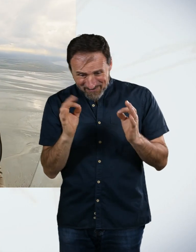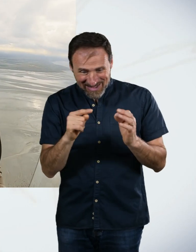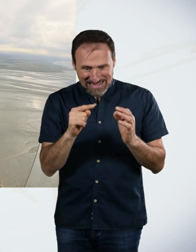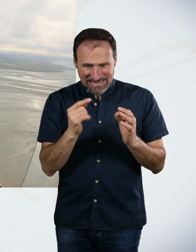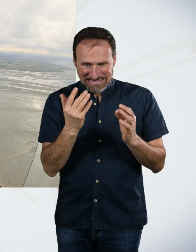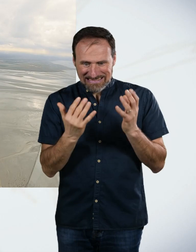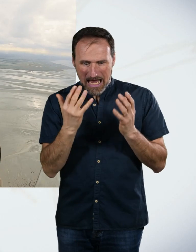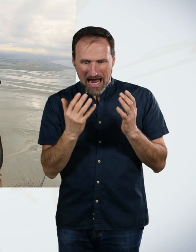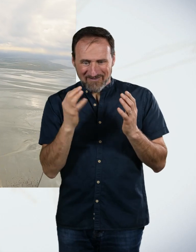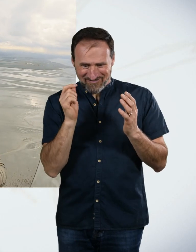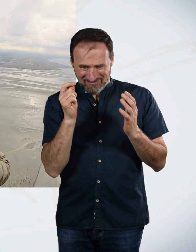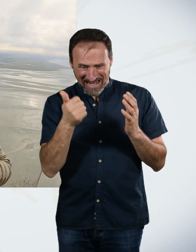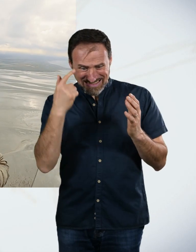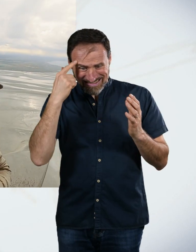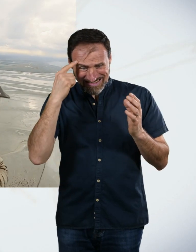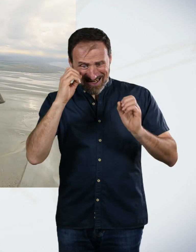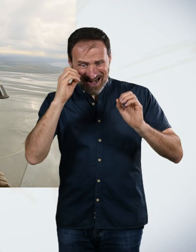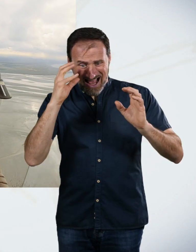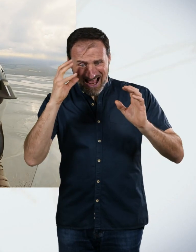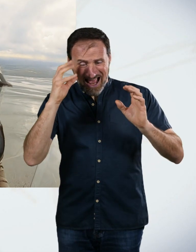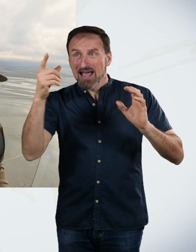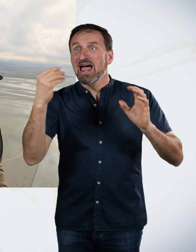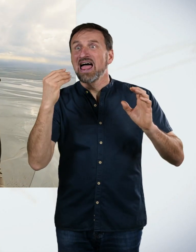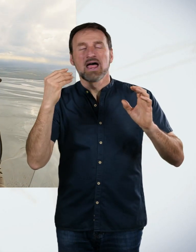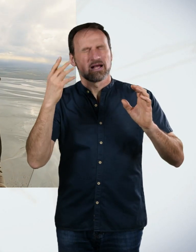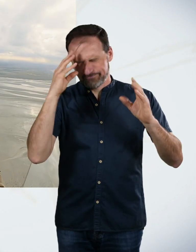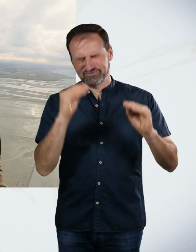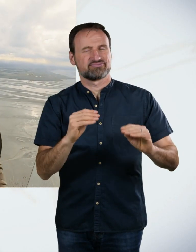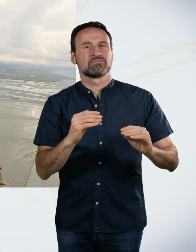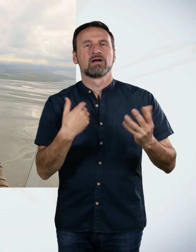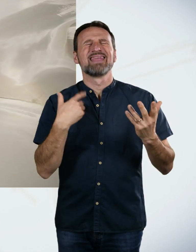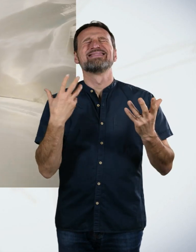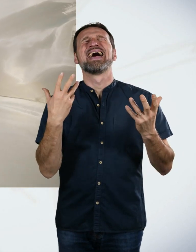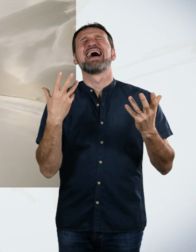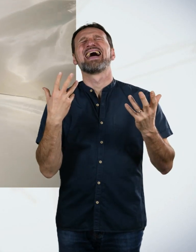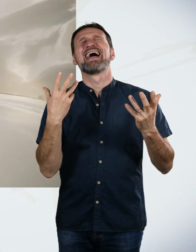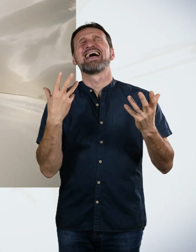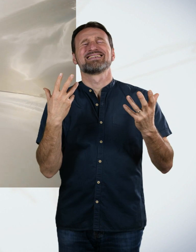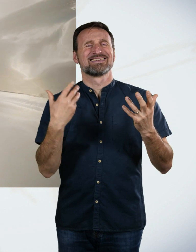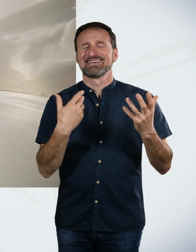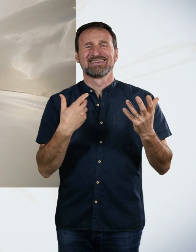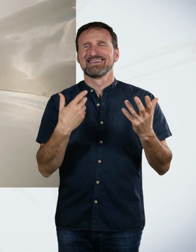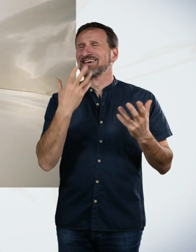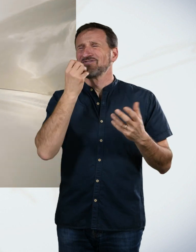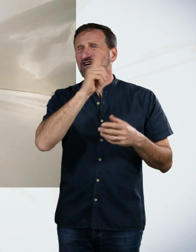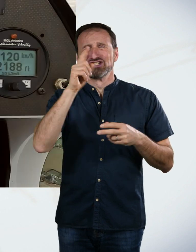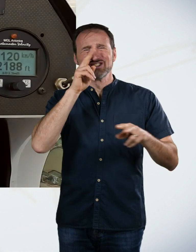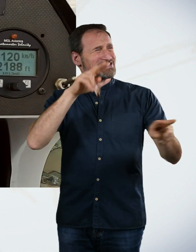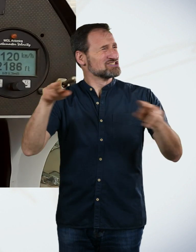rauszubekommen. Und es war alles weg. Und ich dachte so, nein. Kein Zeitziehen. Einfach nur rechnen.